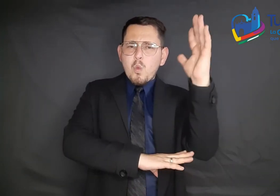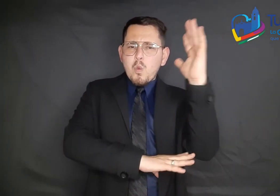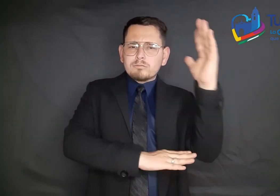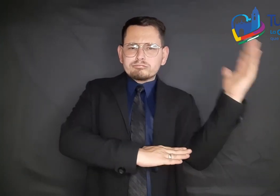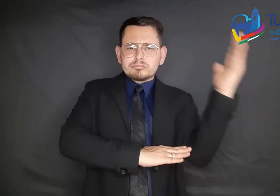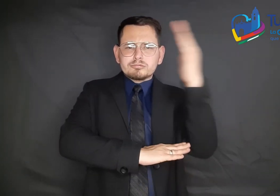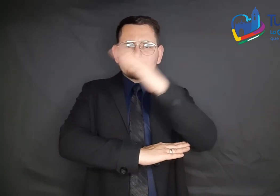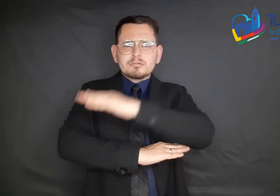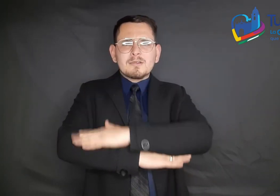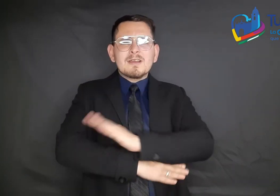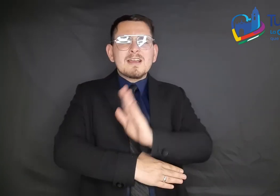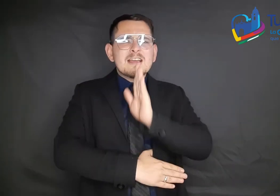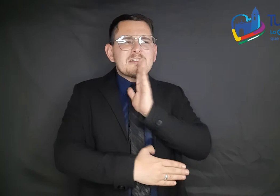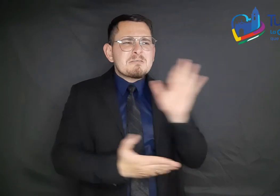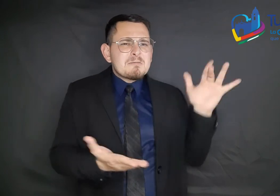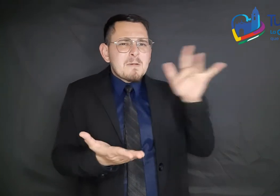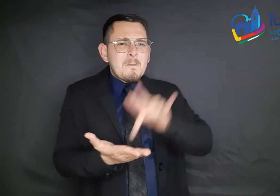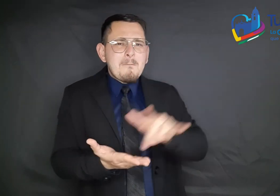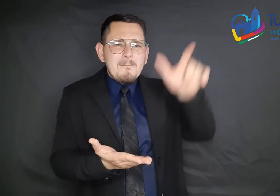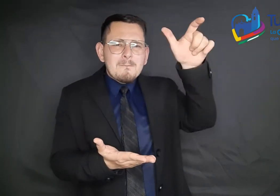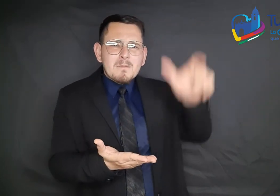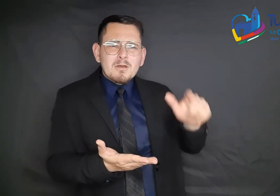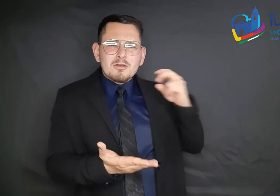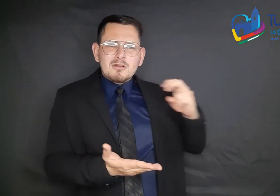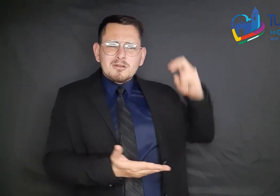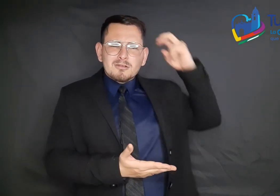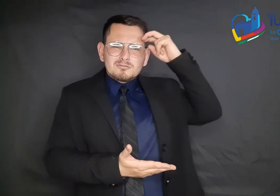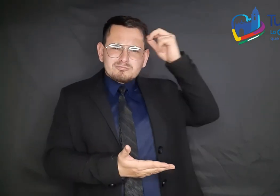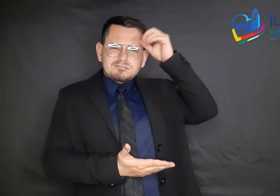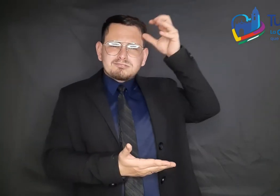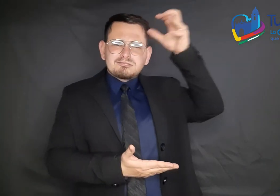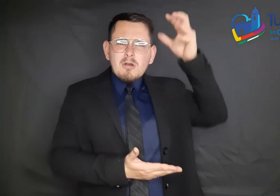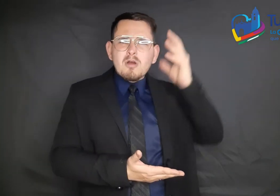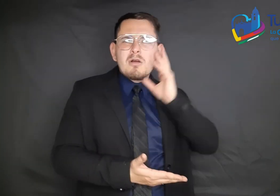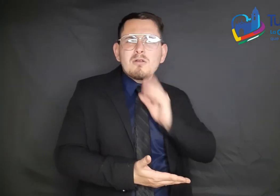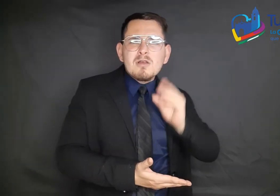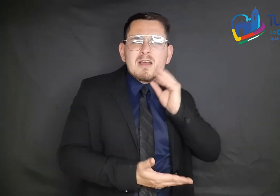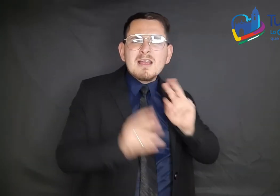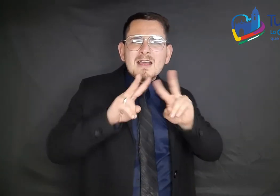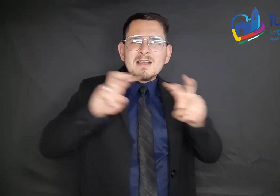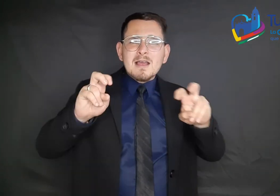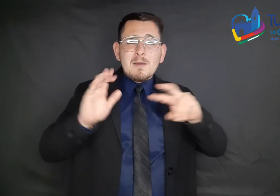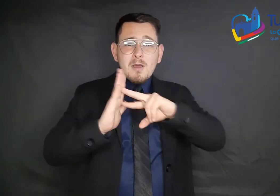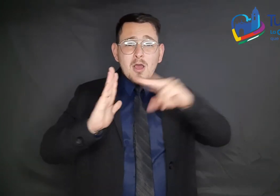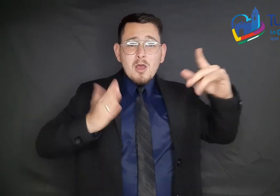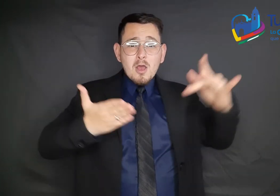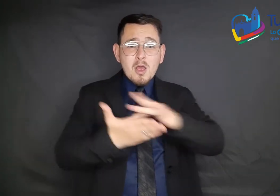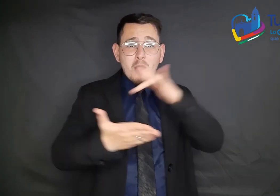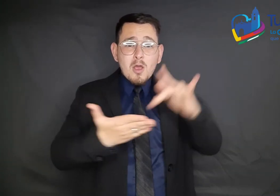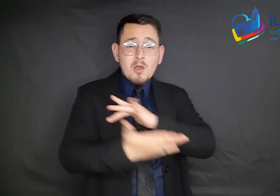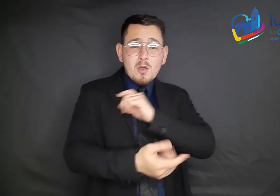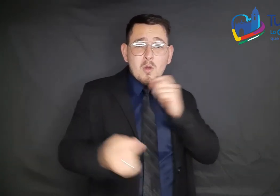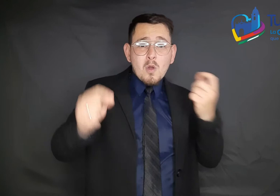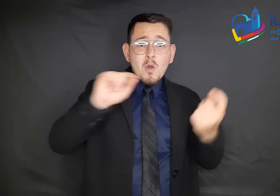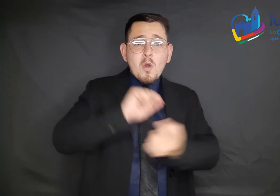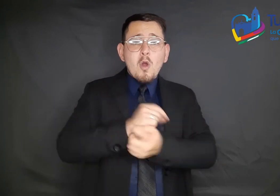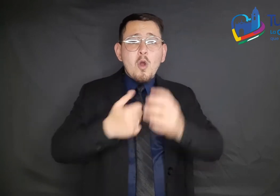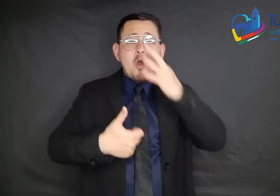académica de conferencistas expertos en transformación digital, como Mauricio Camacho, Carlos Hernández, Luz, Mireya